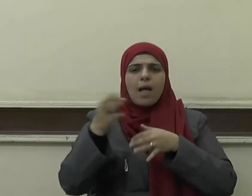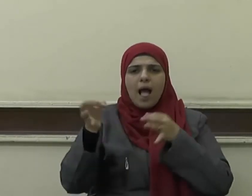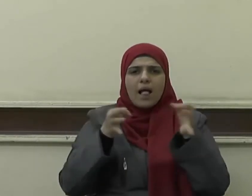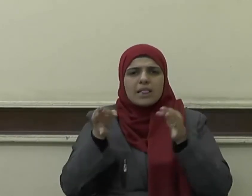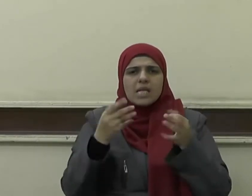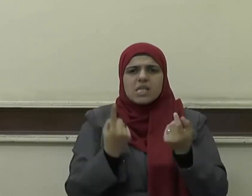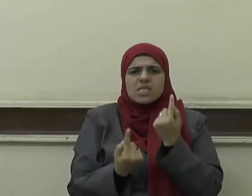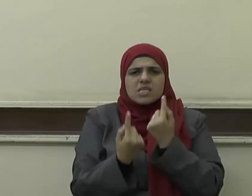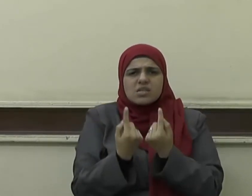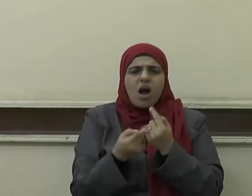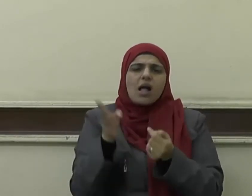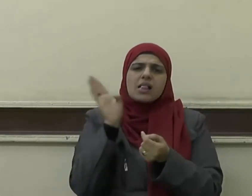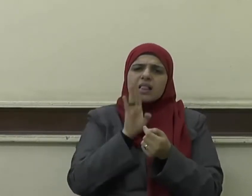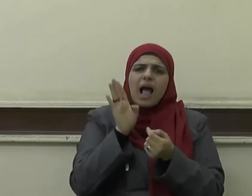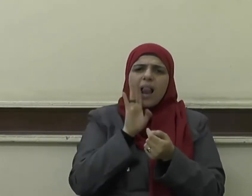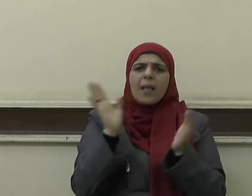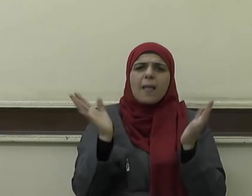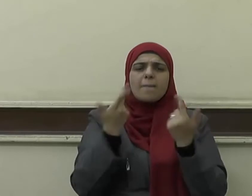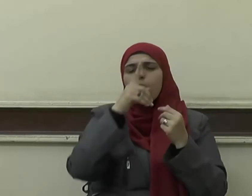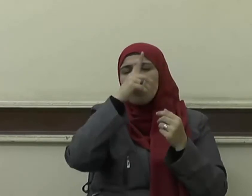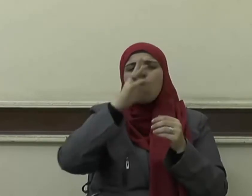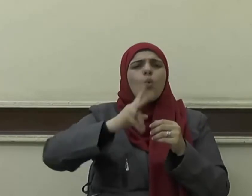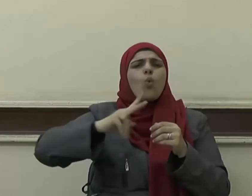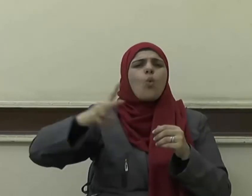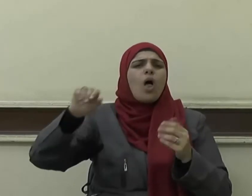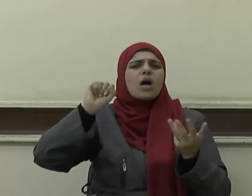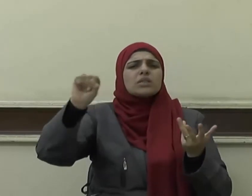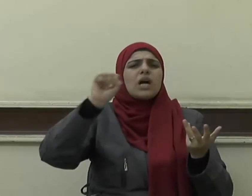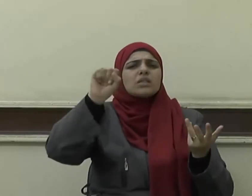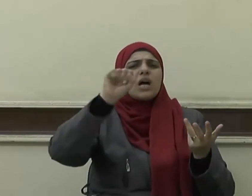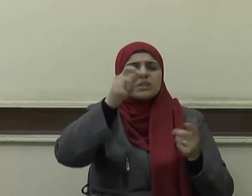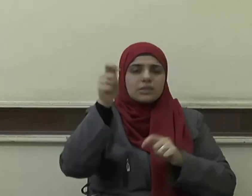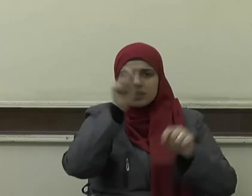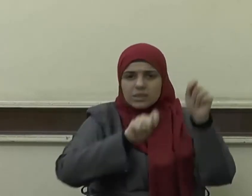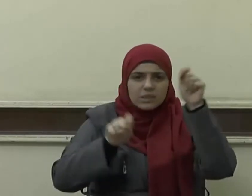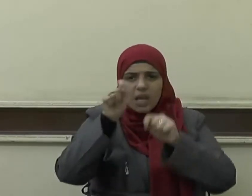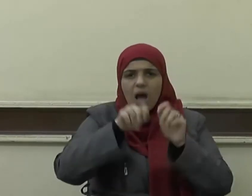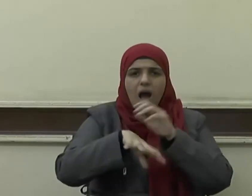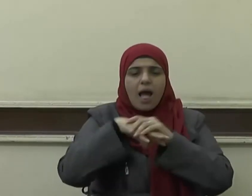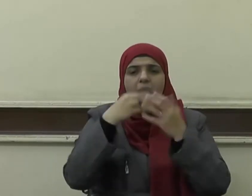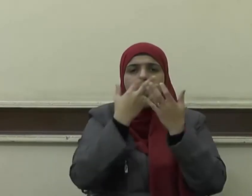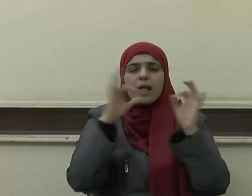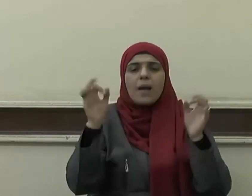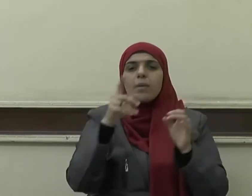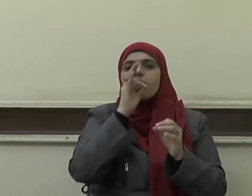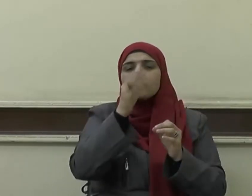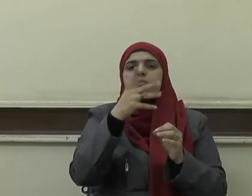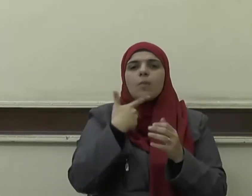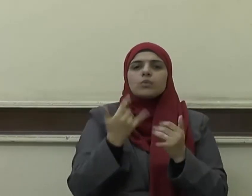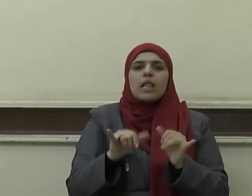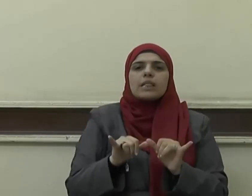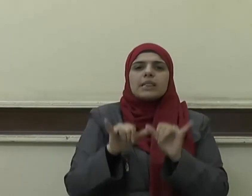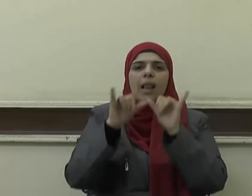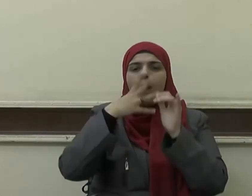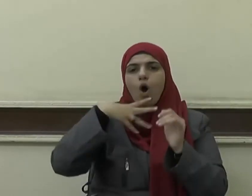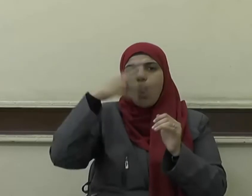وذلك بتنمية روح البذل والعطاء فهذا يعمل بيده وذاك ينفق من ماله